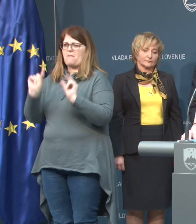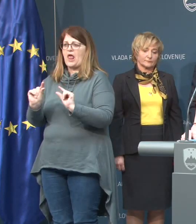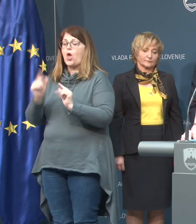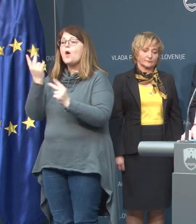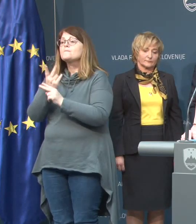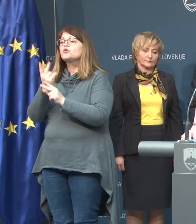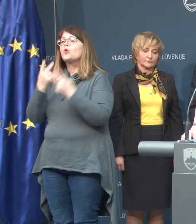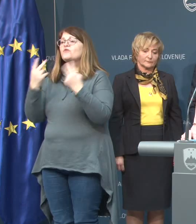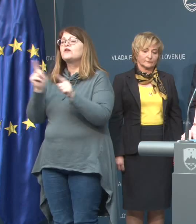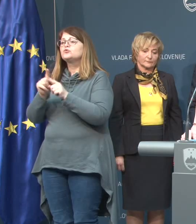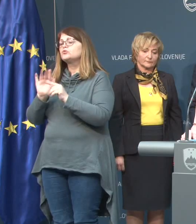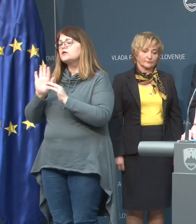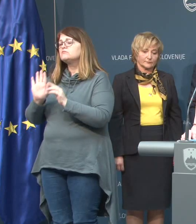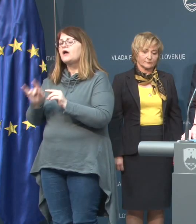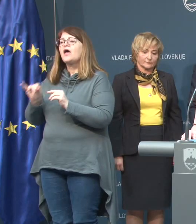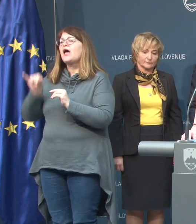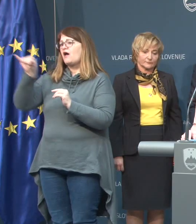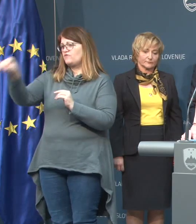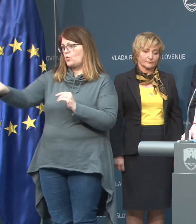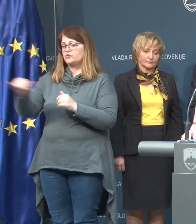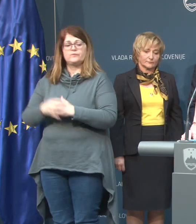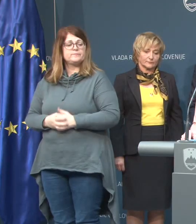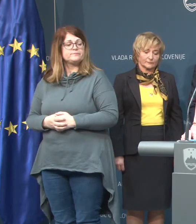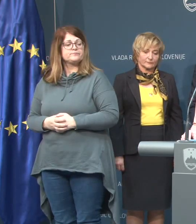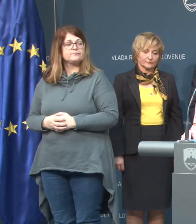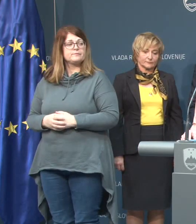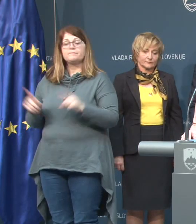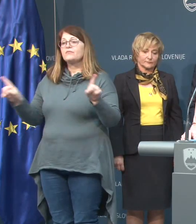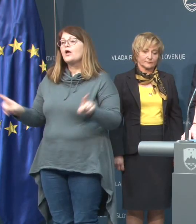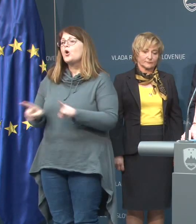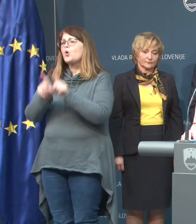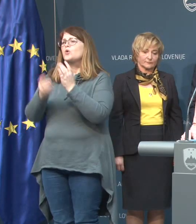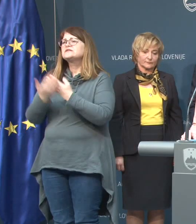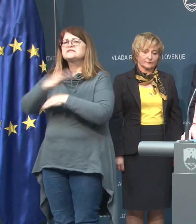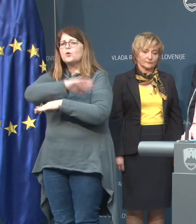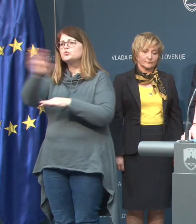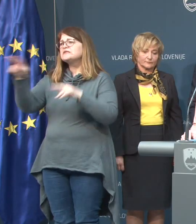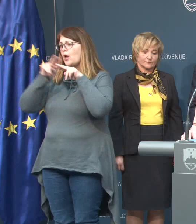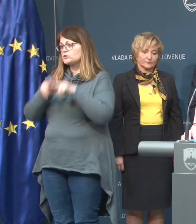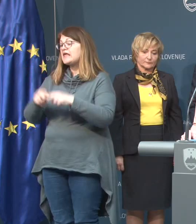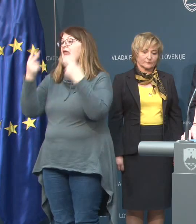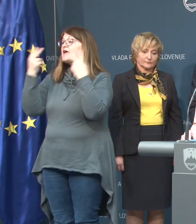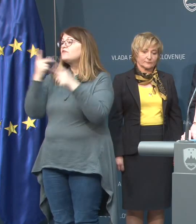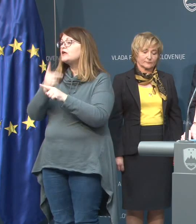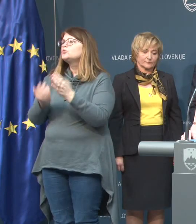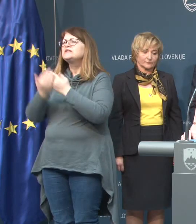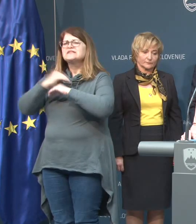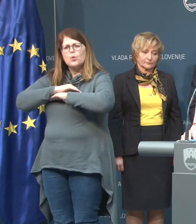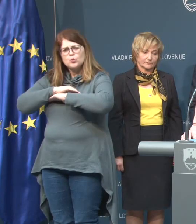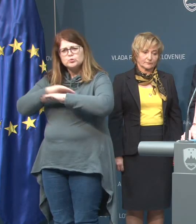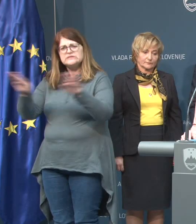velja tudi na sopotnike na letalu. Tako kot za vse ostale, velja tudi za vse,